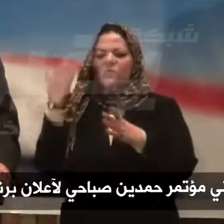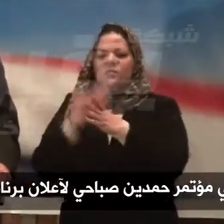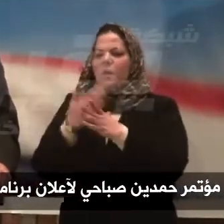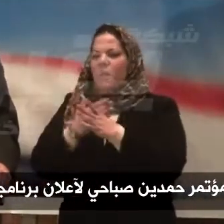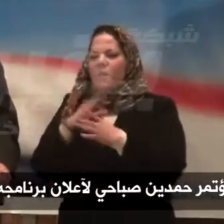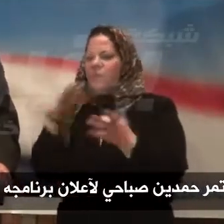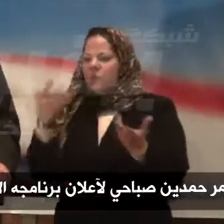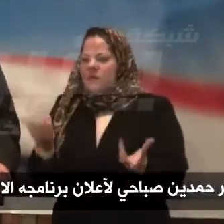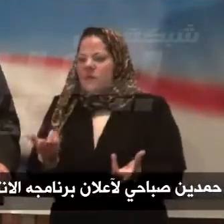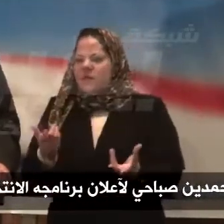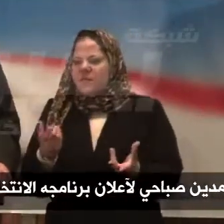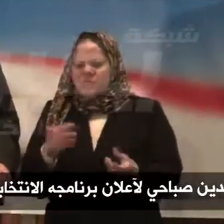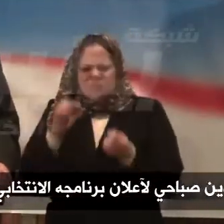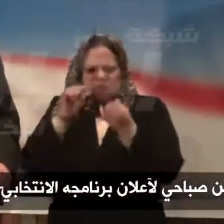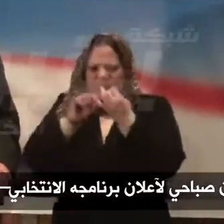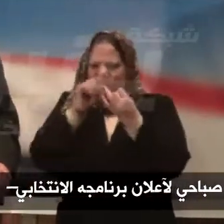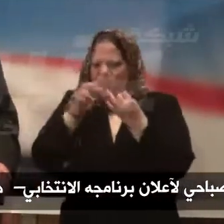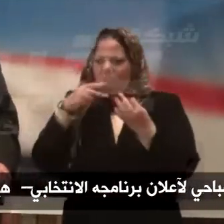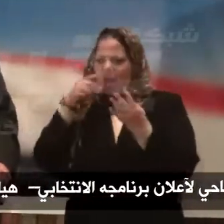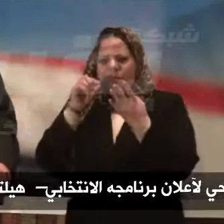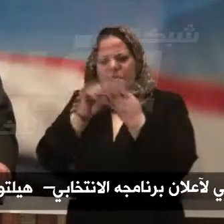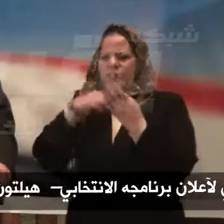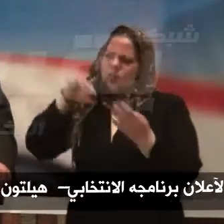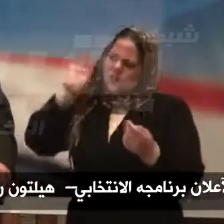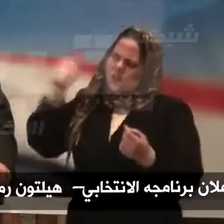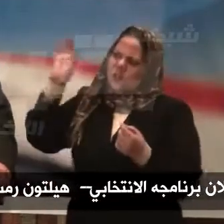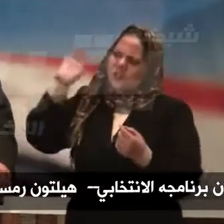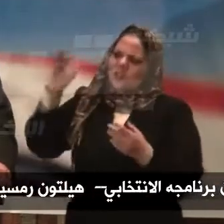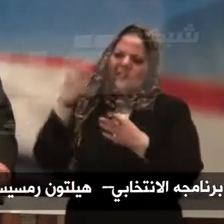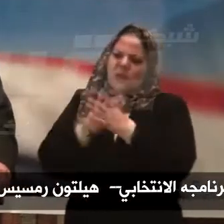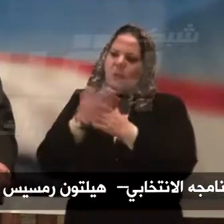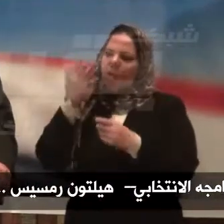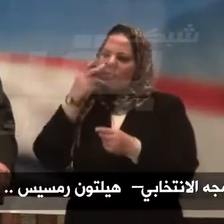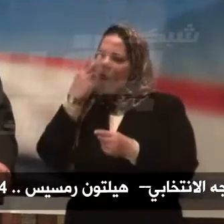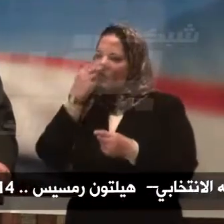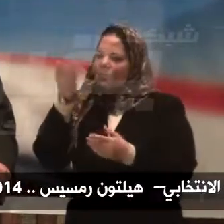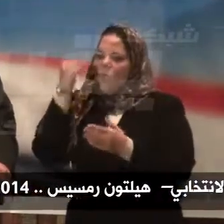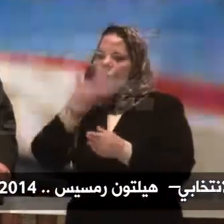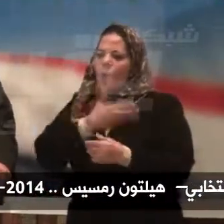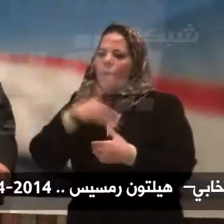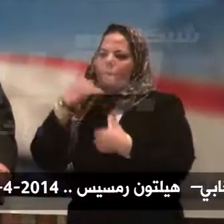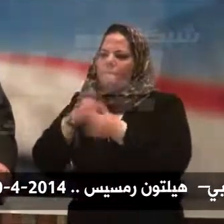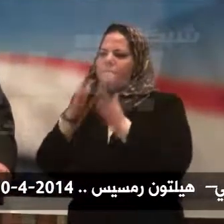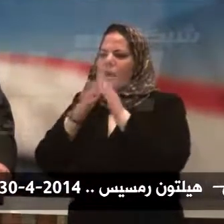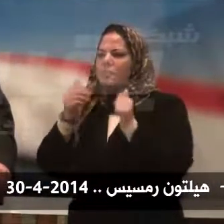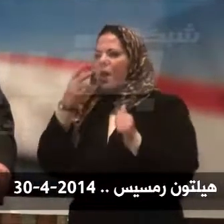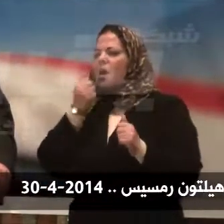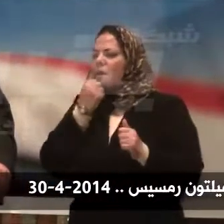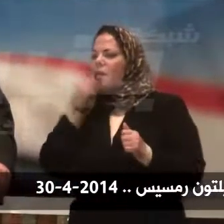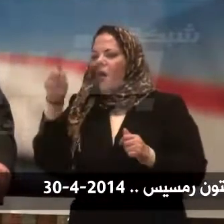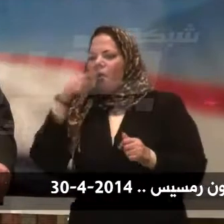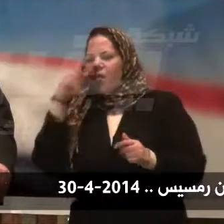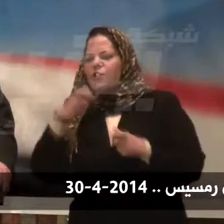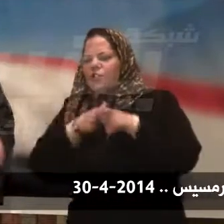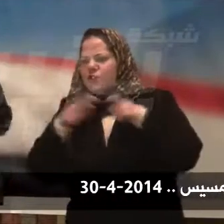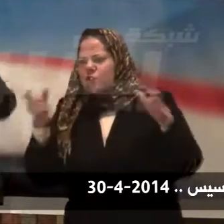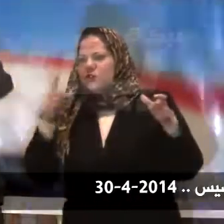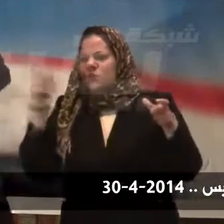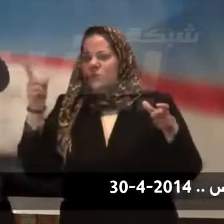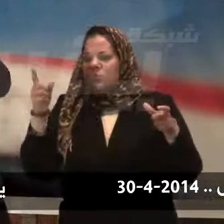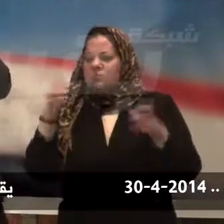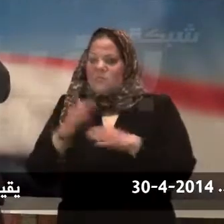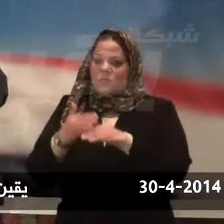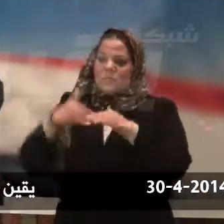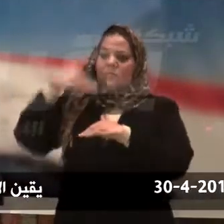صفات دقيقة لطبيعة الادارة والحكم في مصر مش